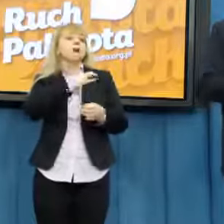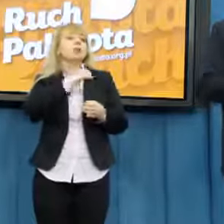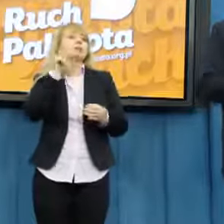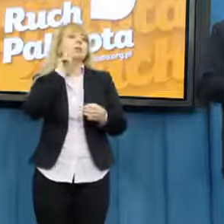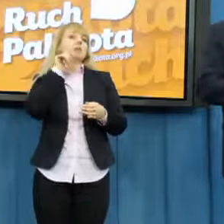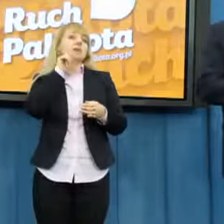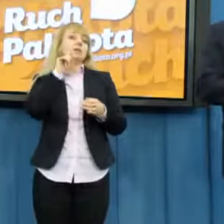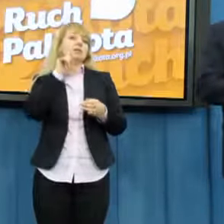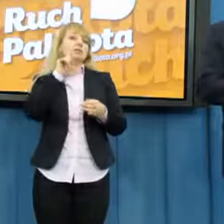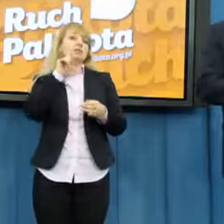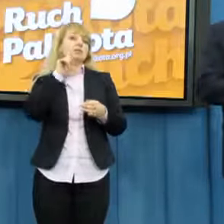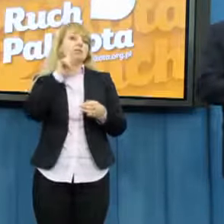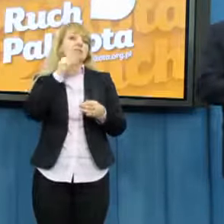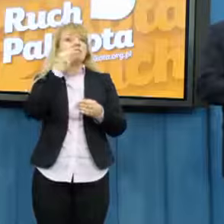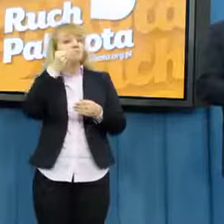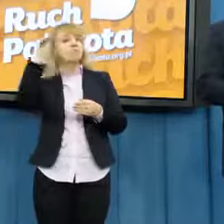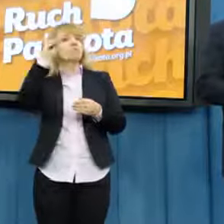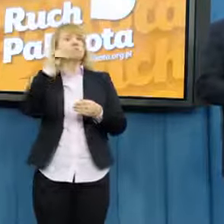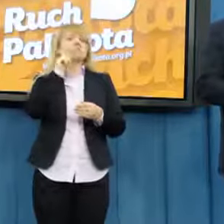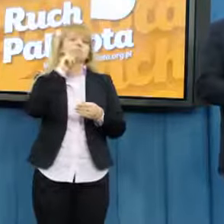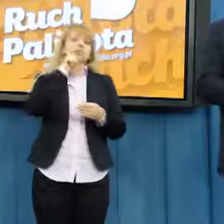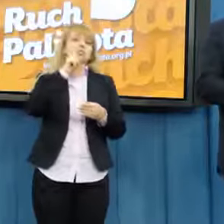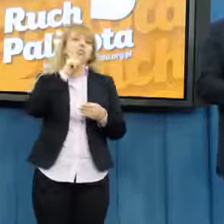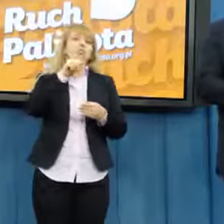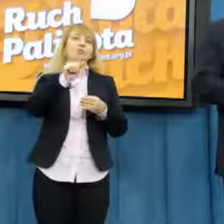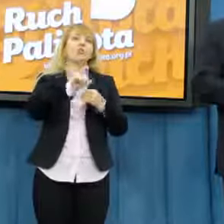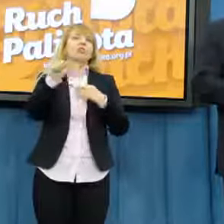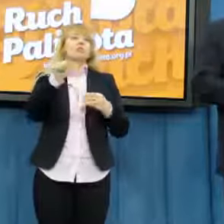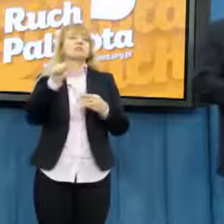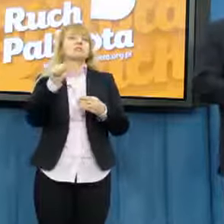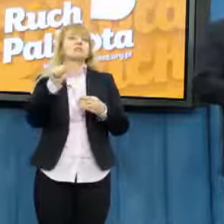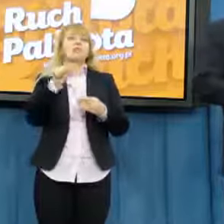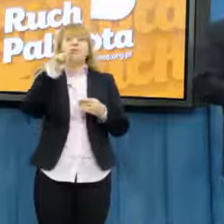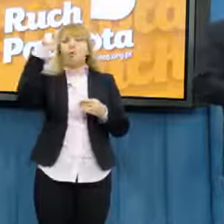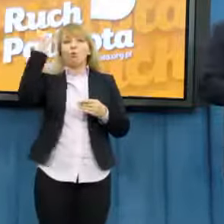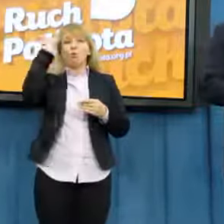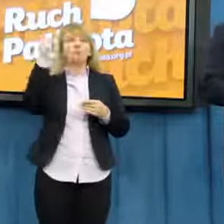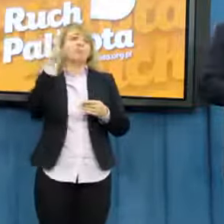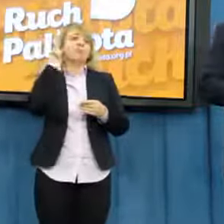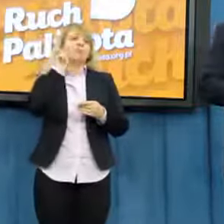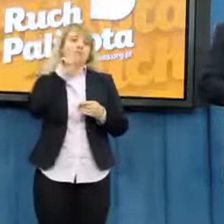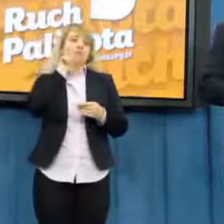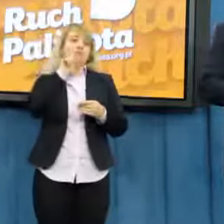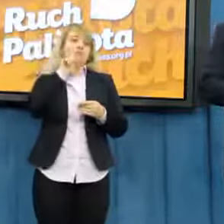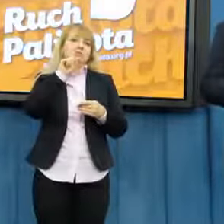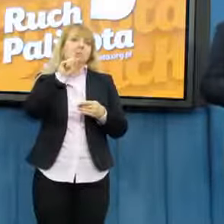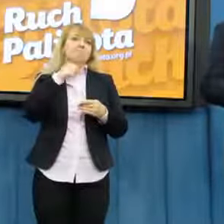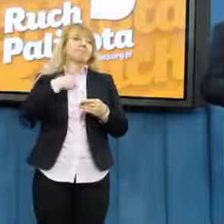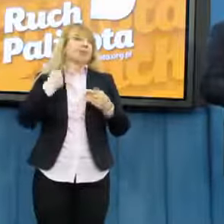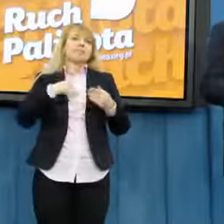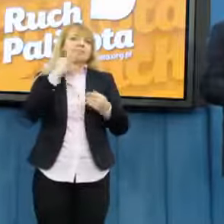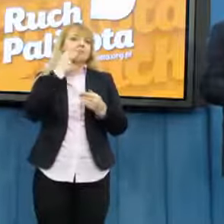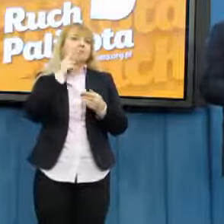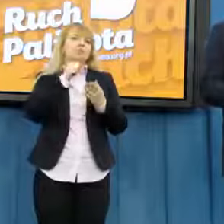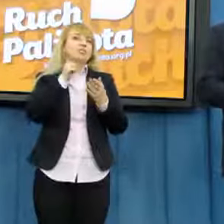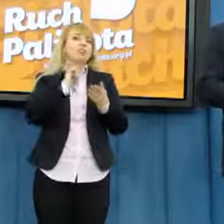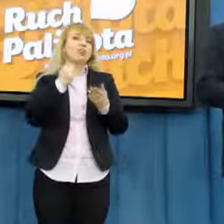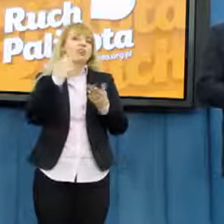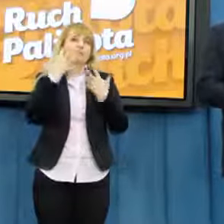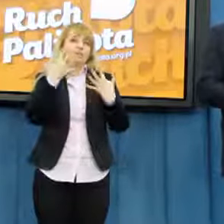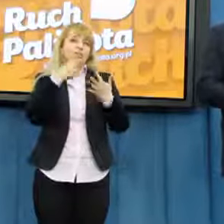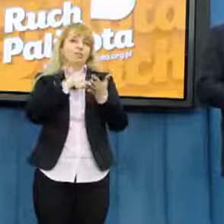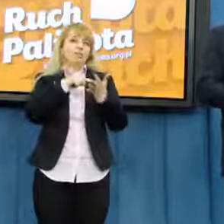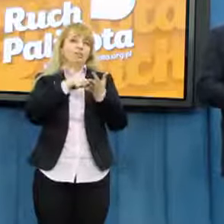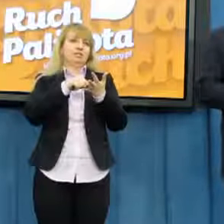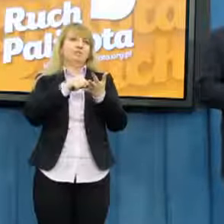dominują mężczyźni. Chciałbym powiedzieć, że są samcze, ale to się nasuwa na myśl, biorąc pod